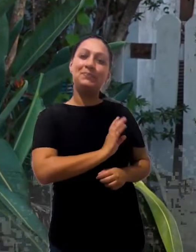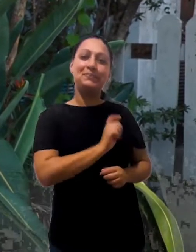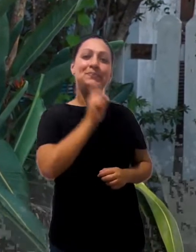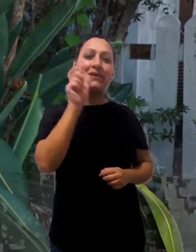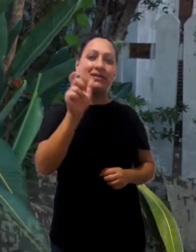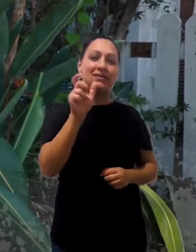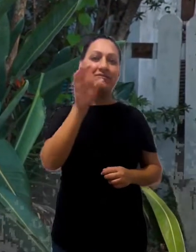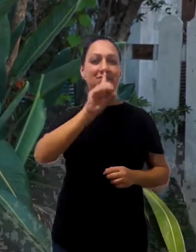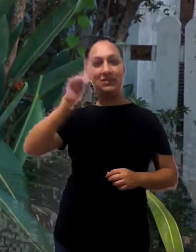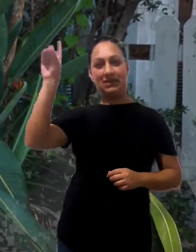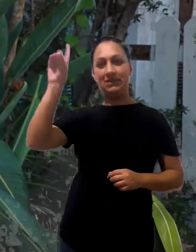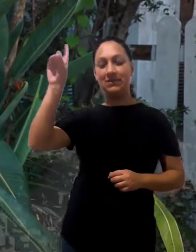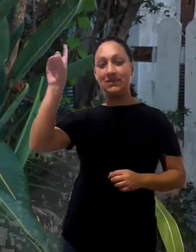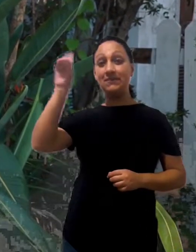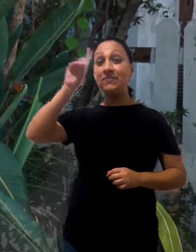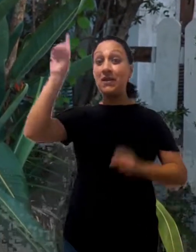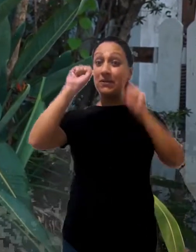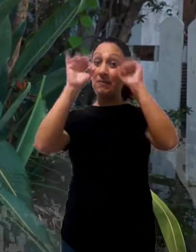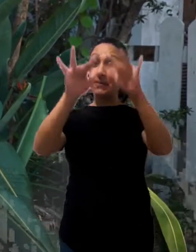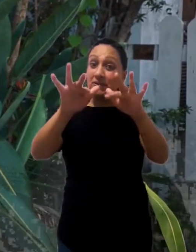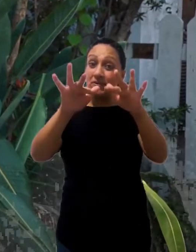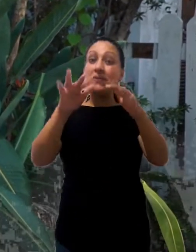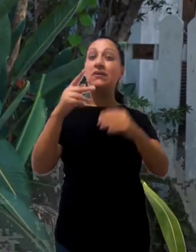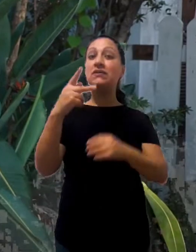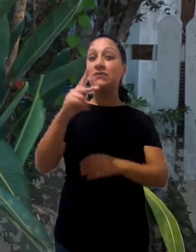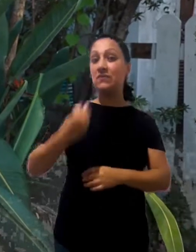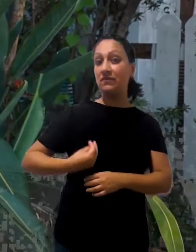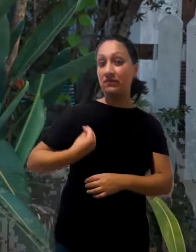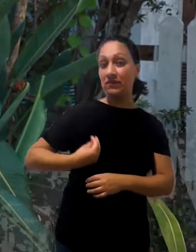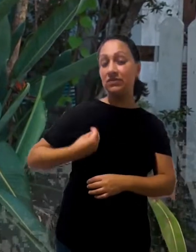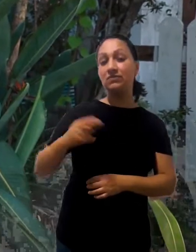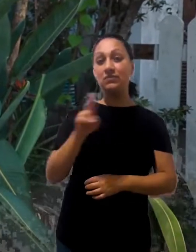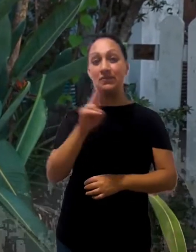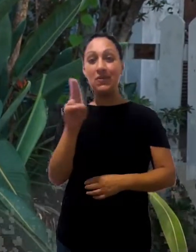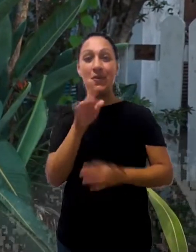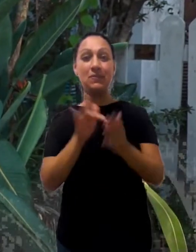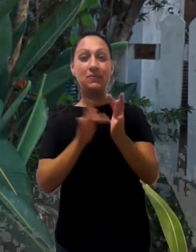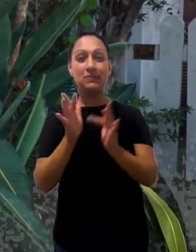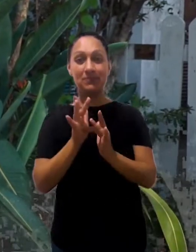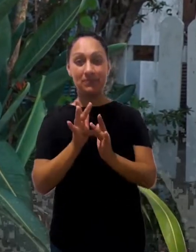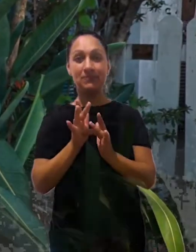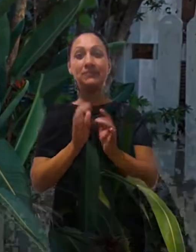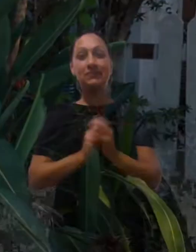nosso coração. Que Deus abençoe grandemente a vida de todos vocês, em nome de Jesus.